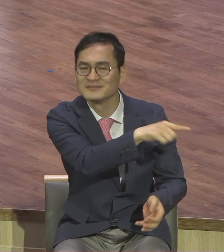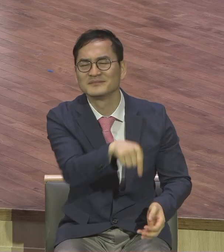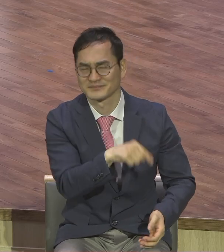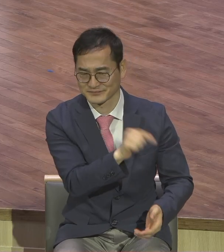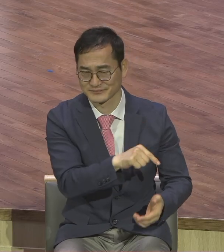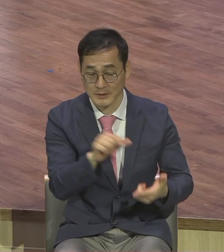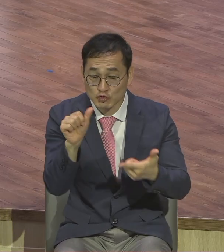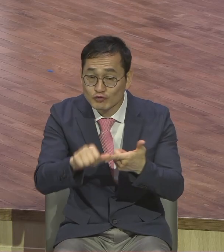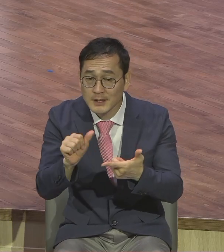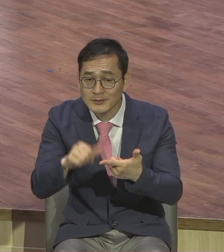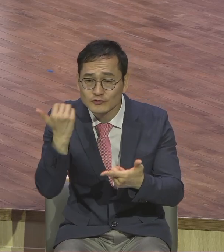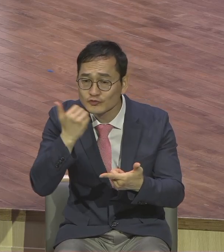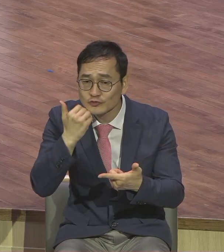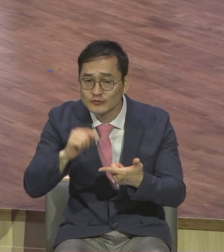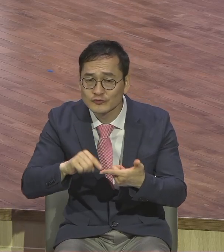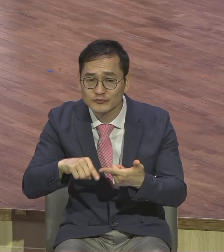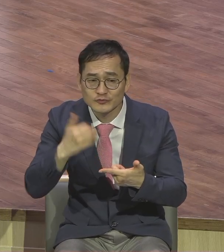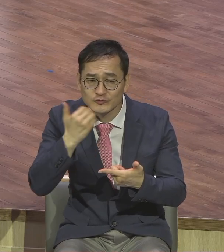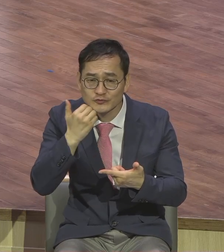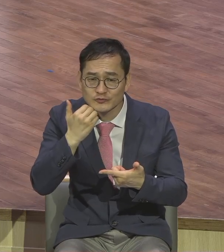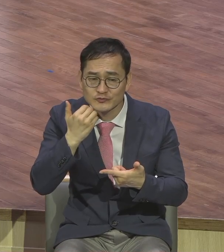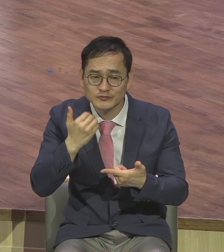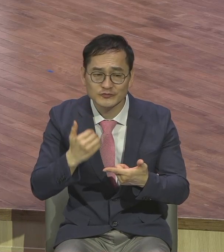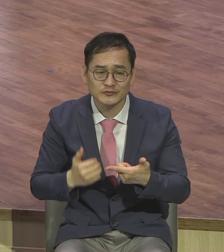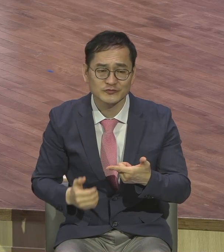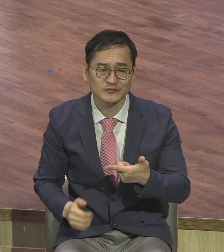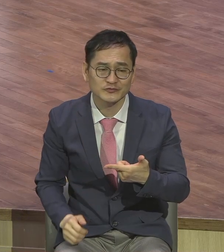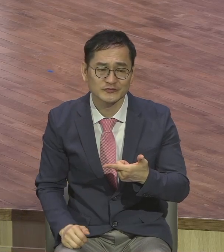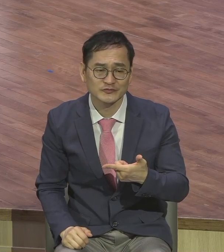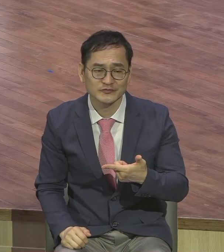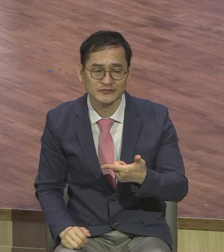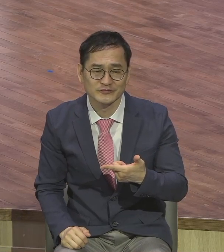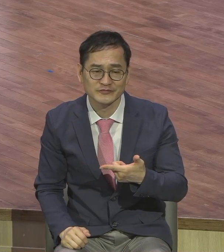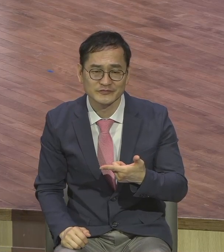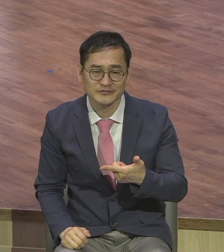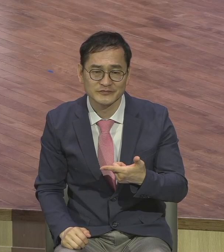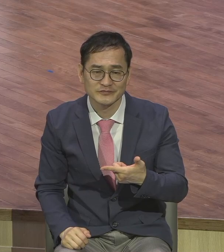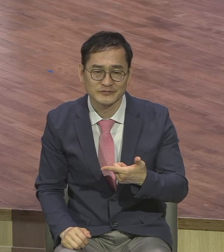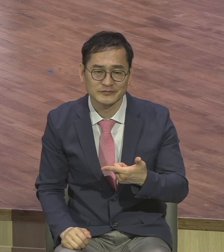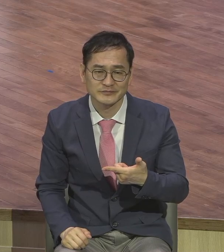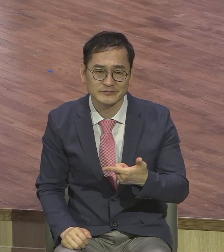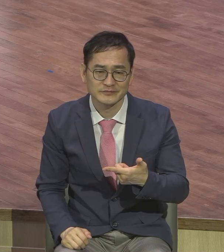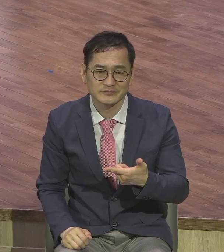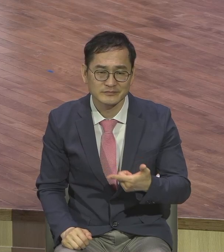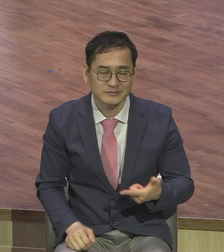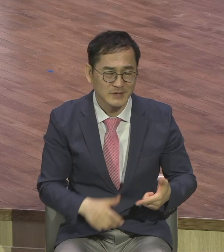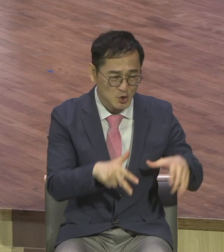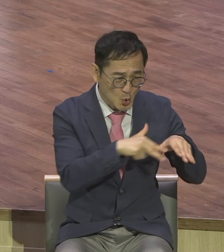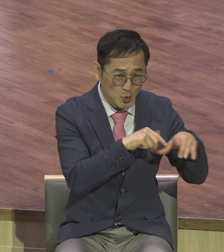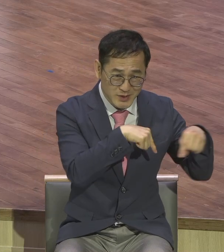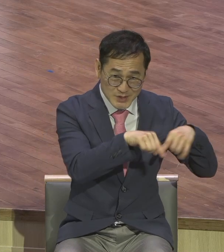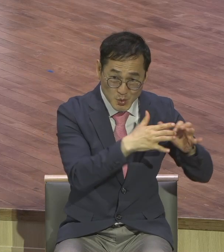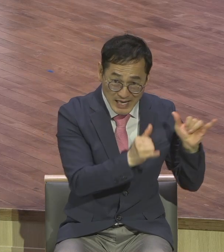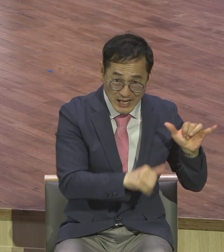둘째 아들은 당시 유대인들이 가장 허무하게 그야말로 저주하든